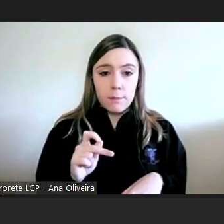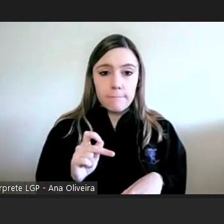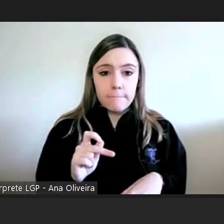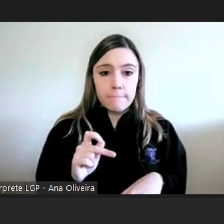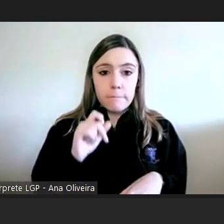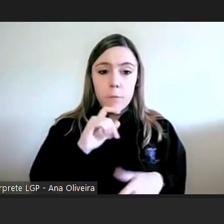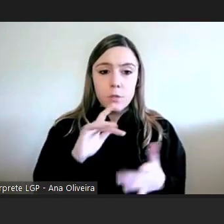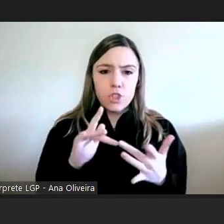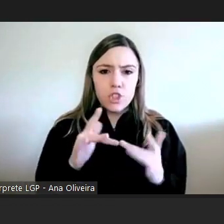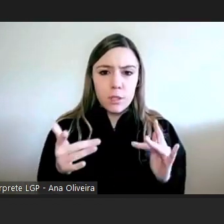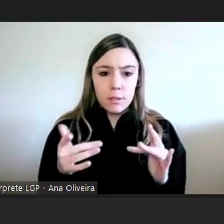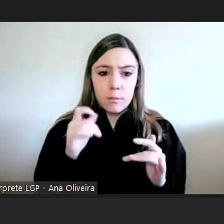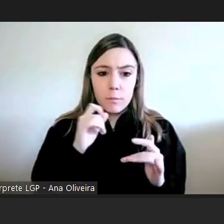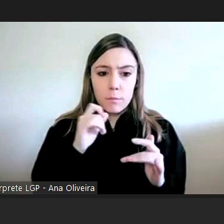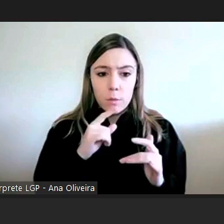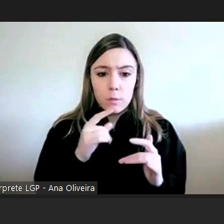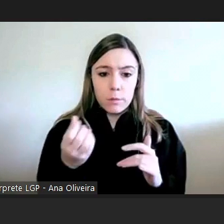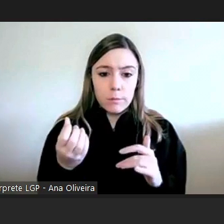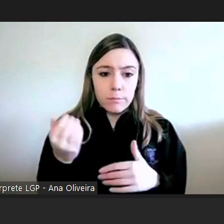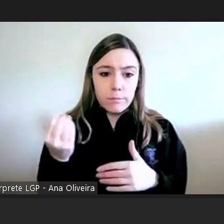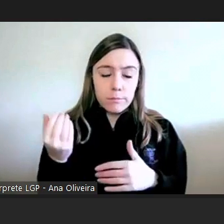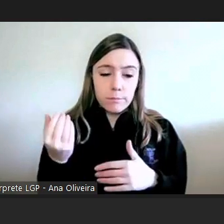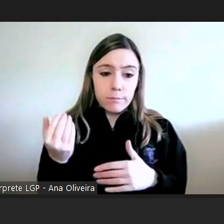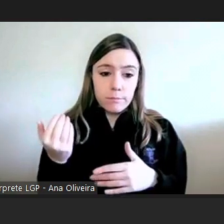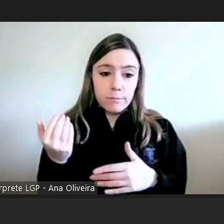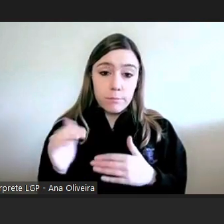do chat Dr. Sandra já que tem esse problema